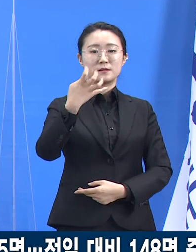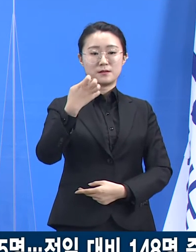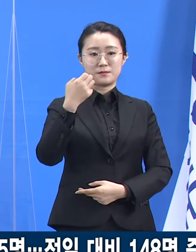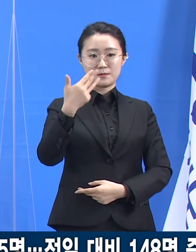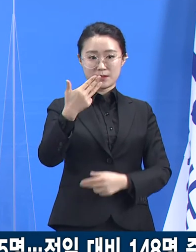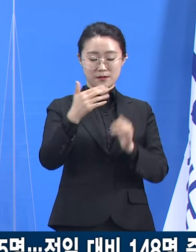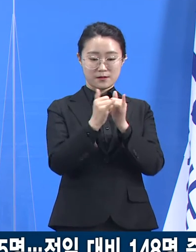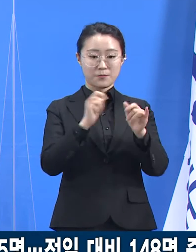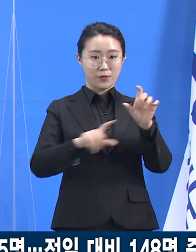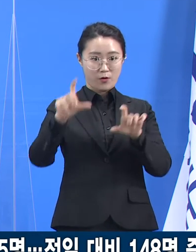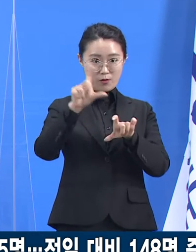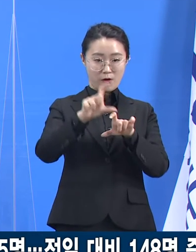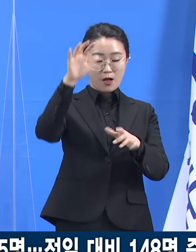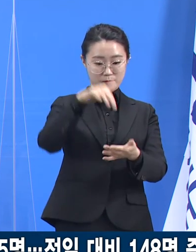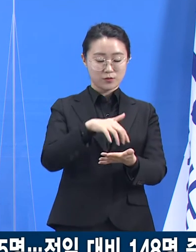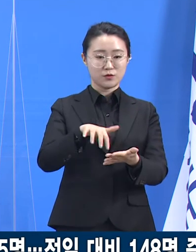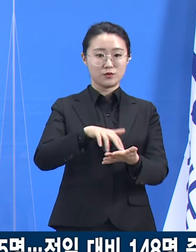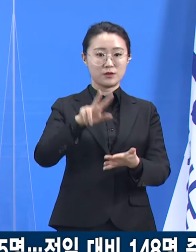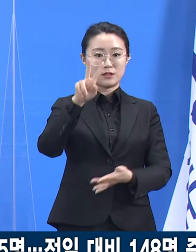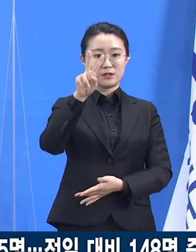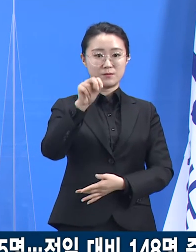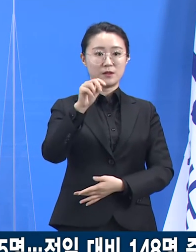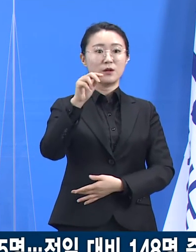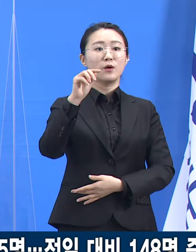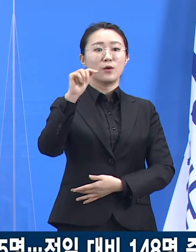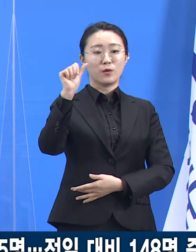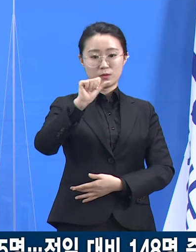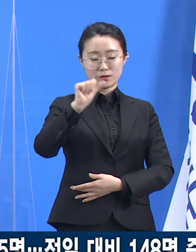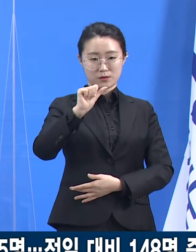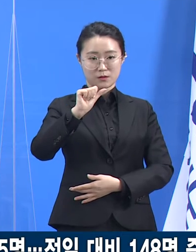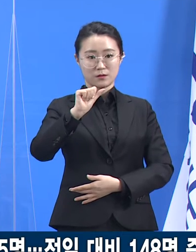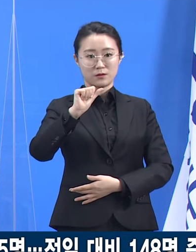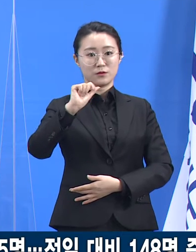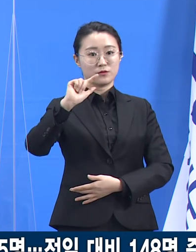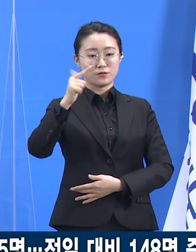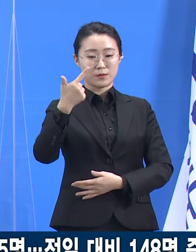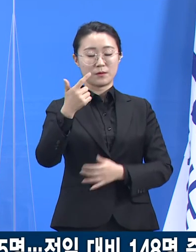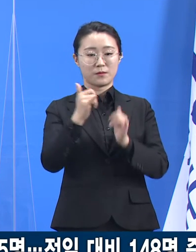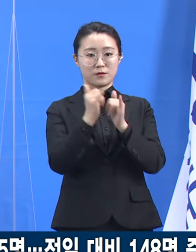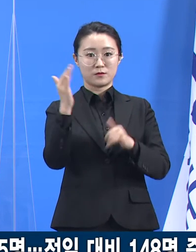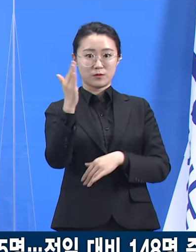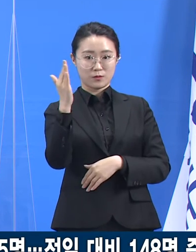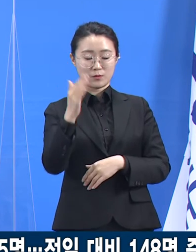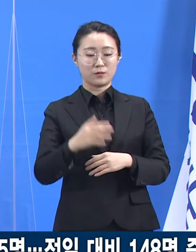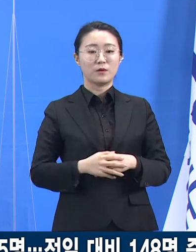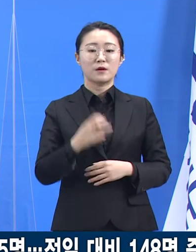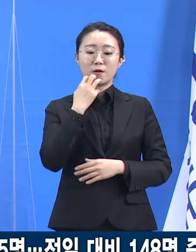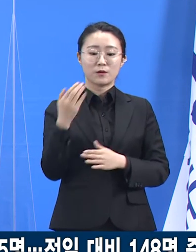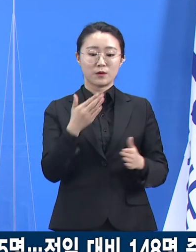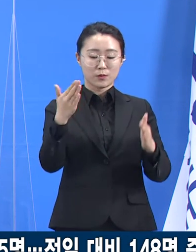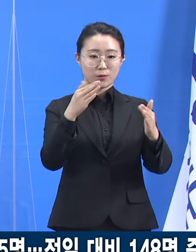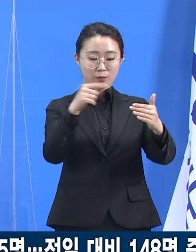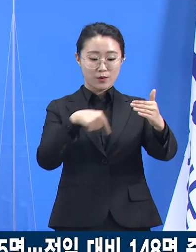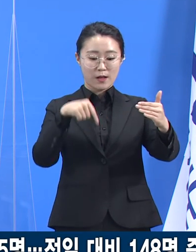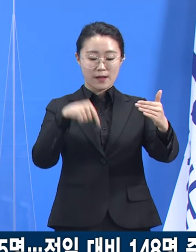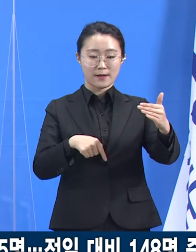총 26,305명으로 도내 28개 시군에서 확진자가 발생하였습니다.